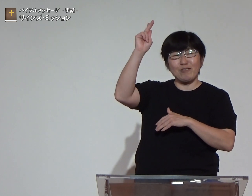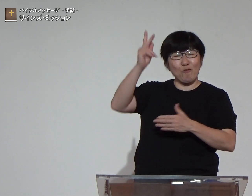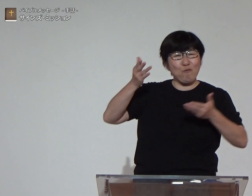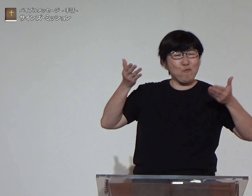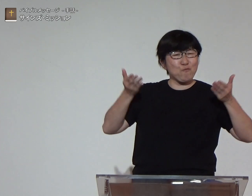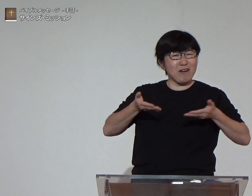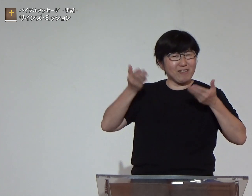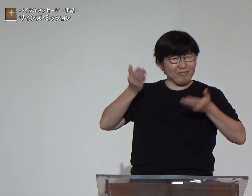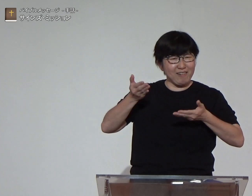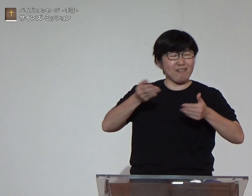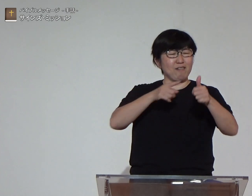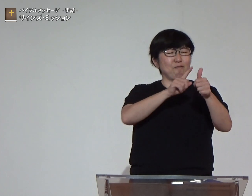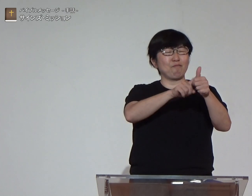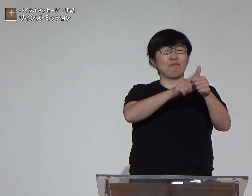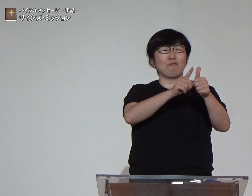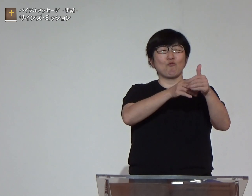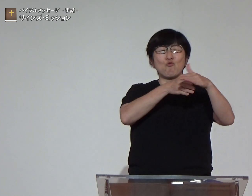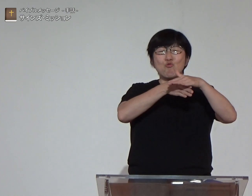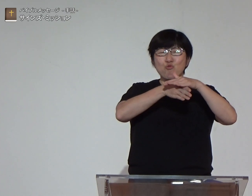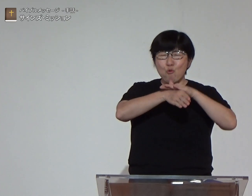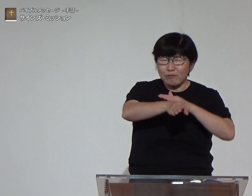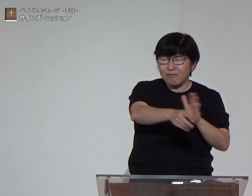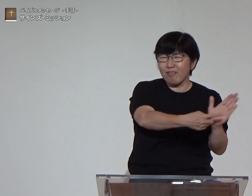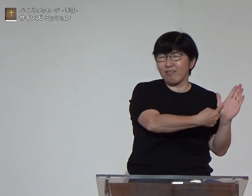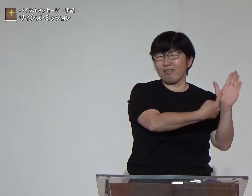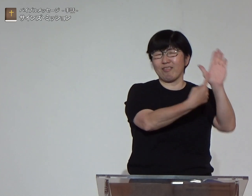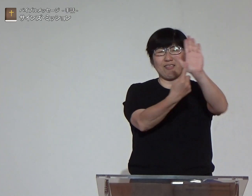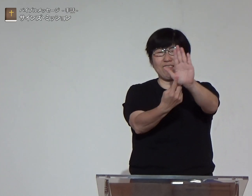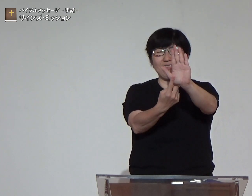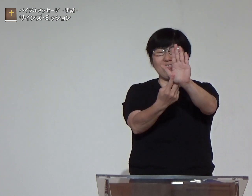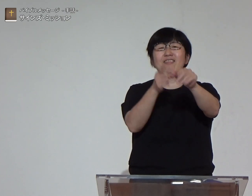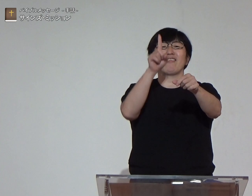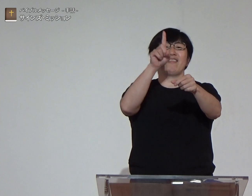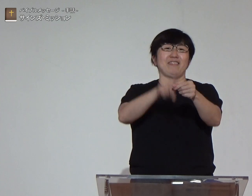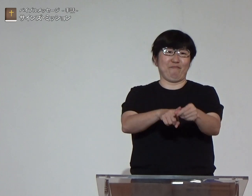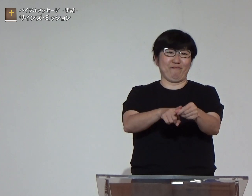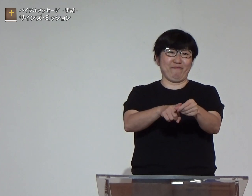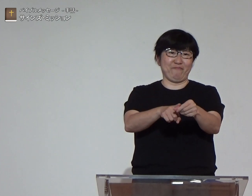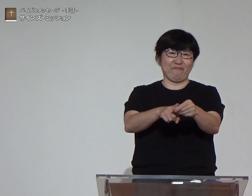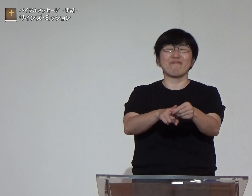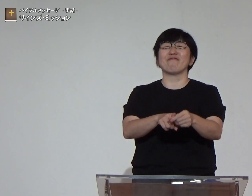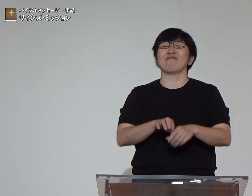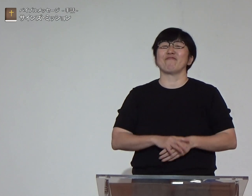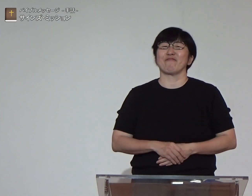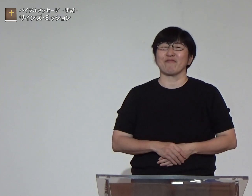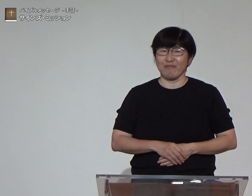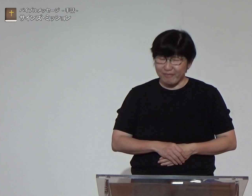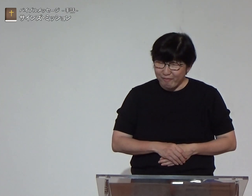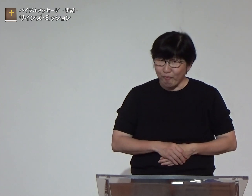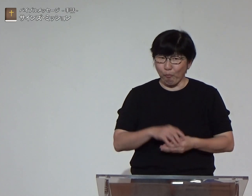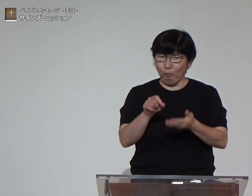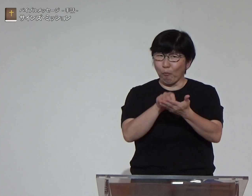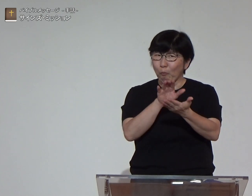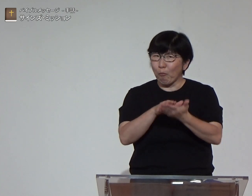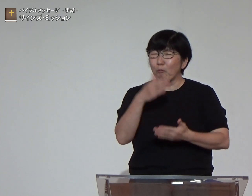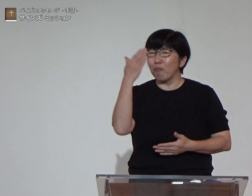なのはなぜかそれは神の業が彼を通して現れるためだと語られたのです